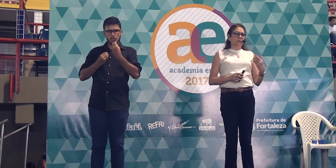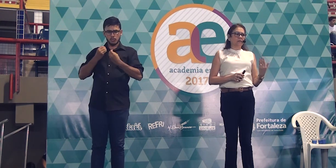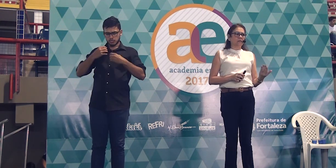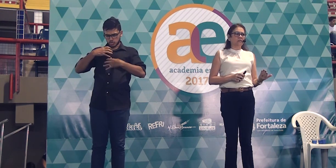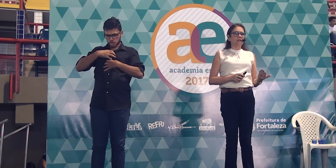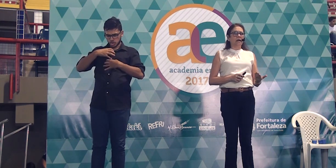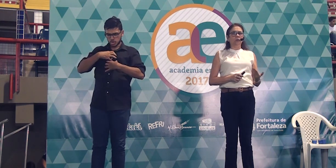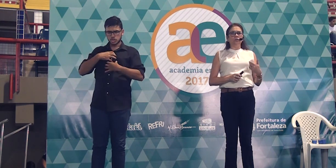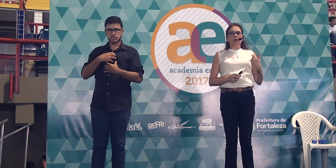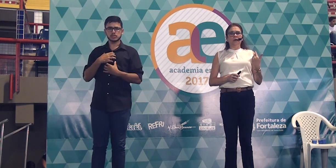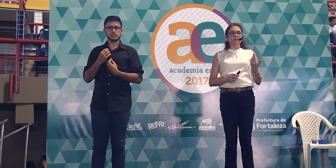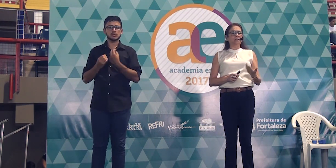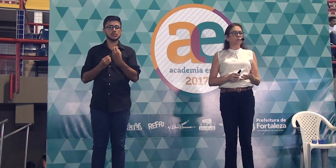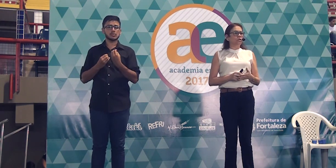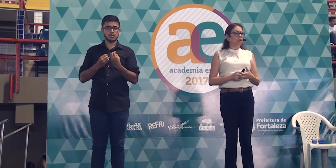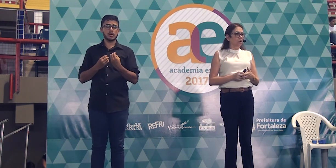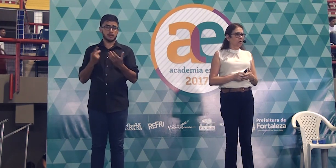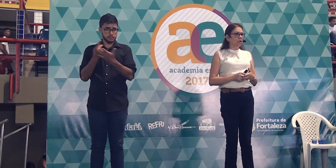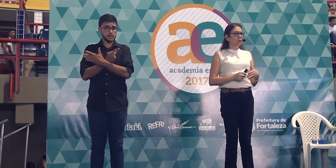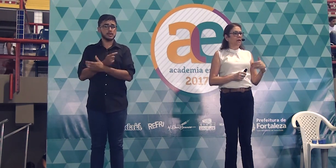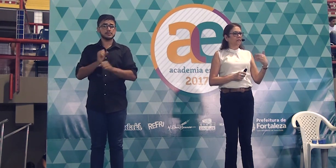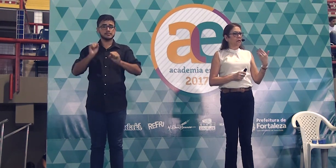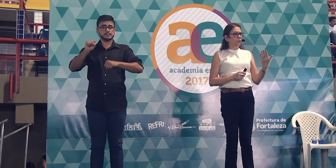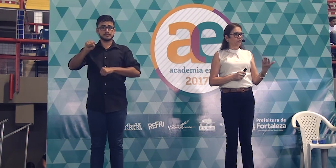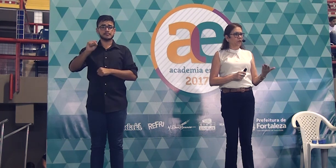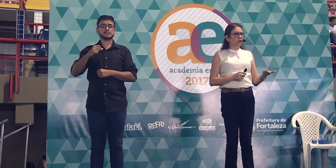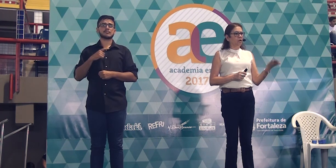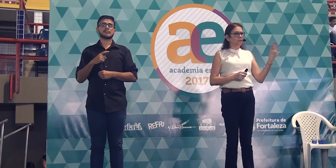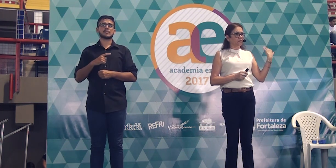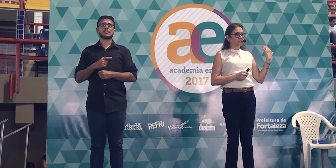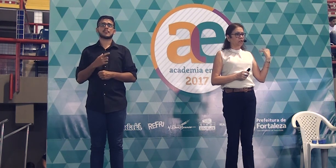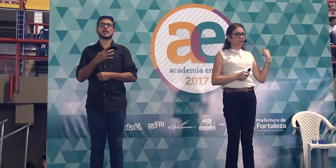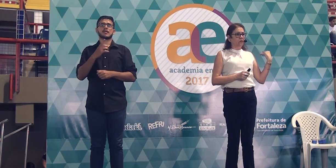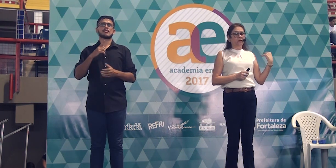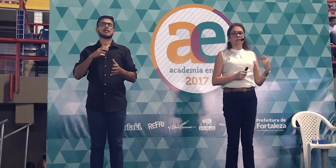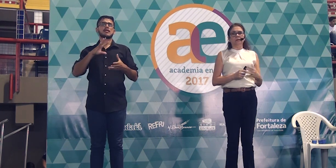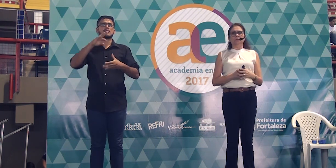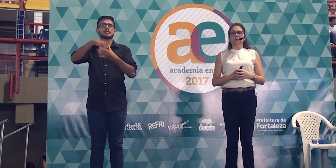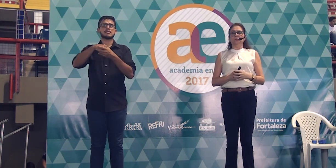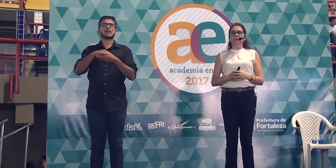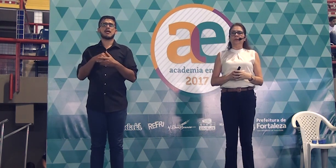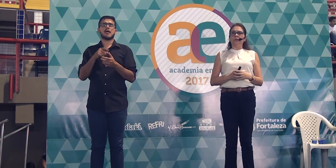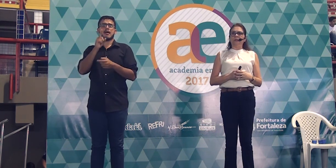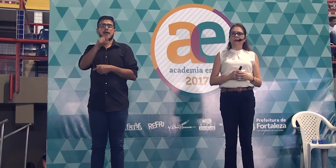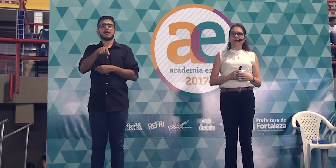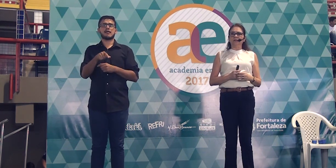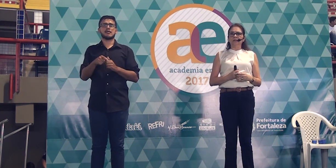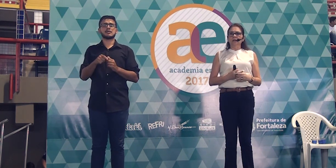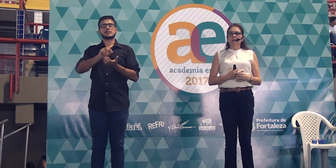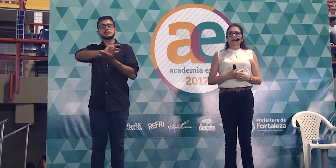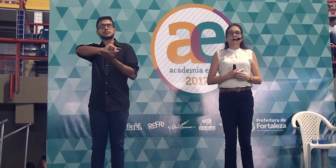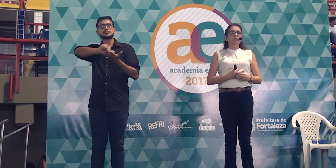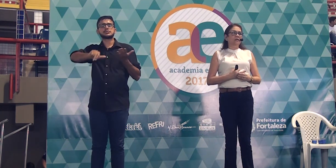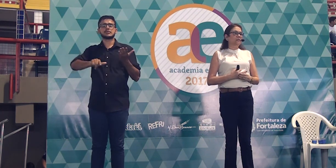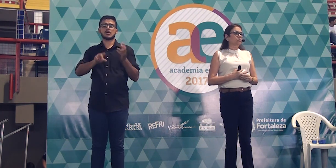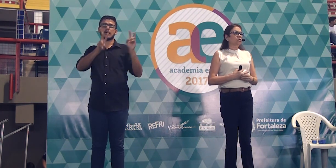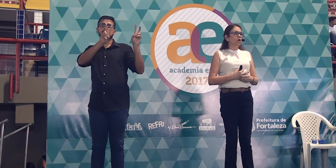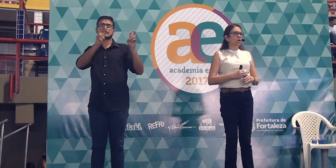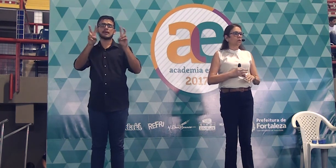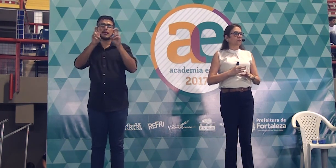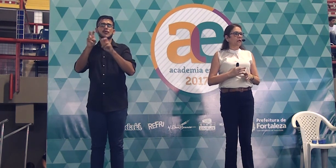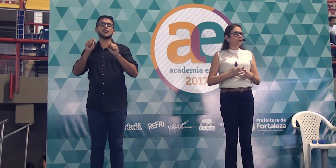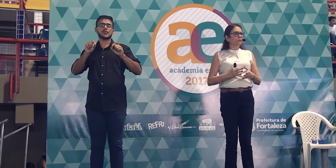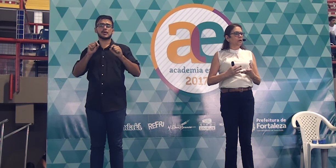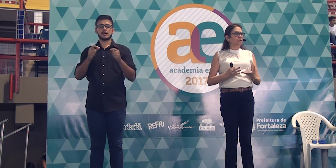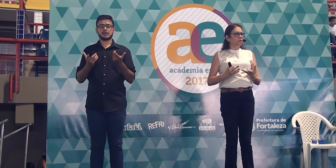um tema social, doação de órgão, as arboviroses, que nós conversamos em outro período atrás. Mas a doação